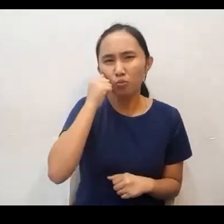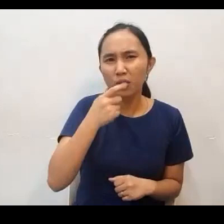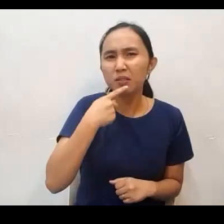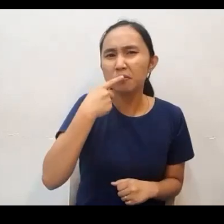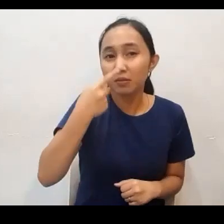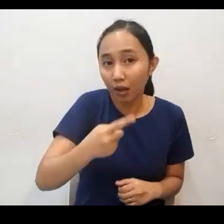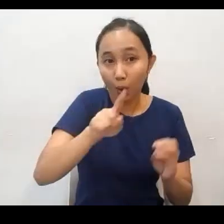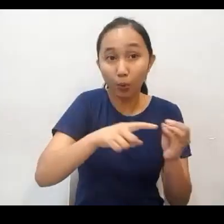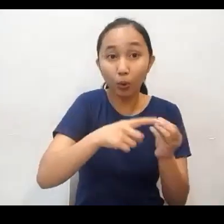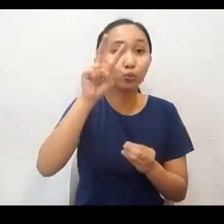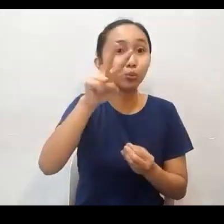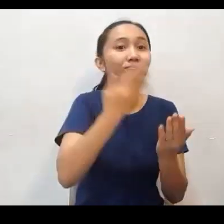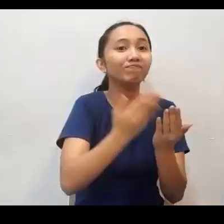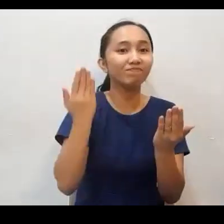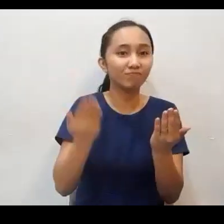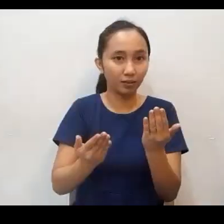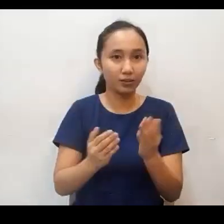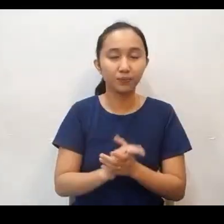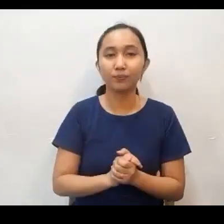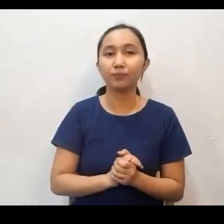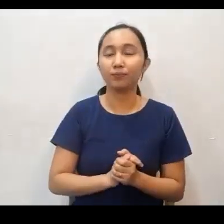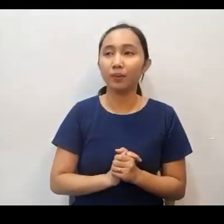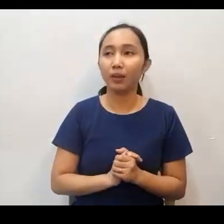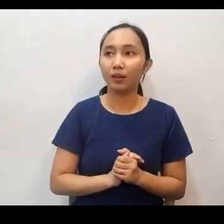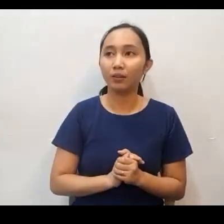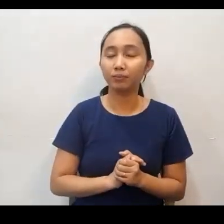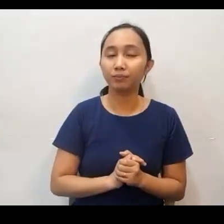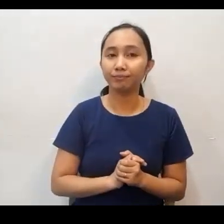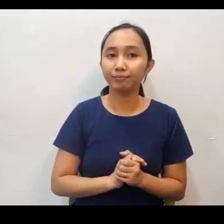Kaya palagi ko binabanggit sa kanila yung dalawang bagay